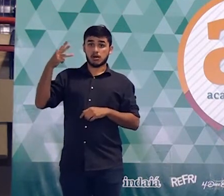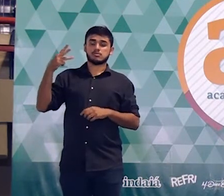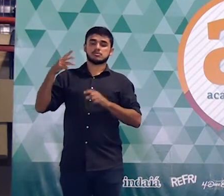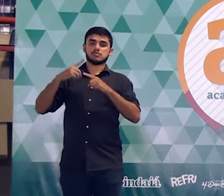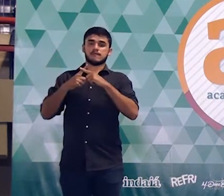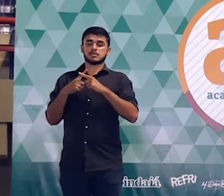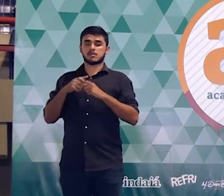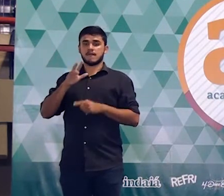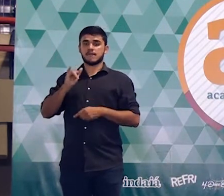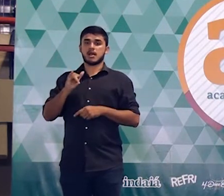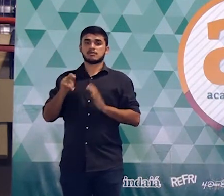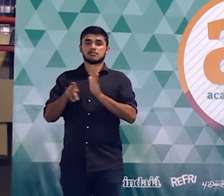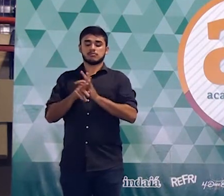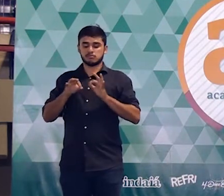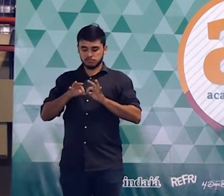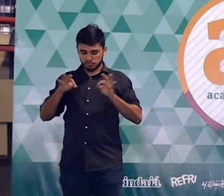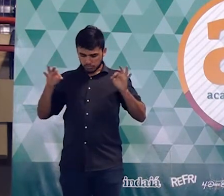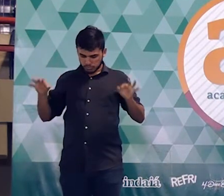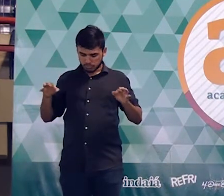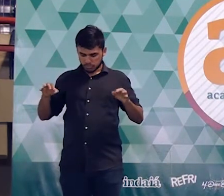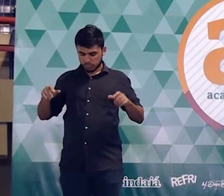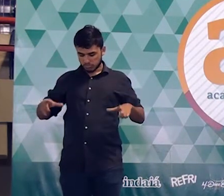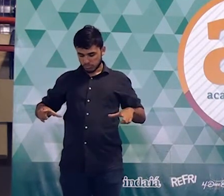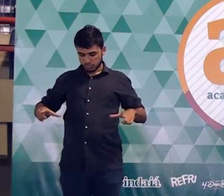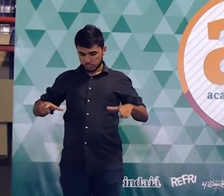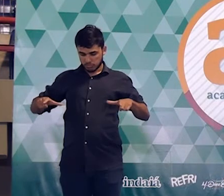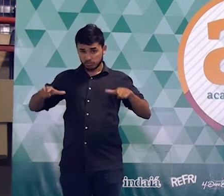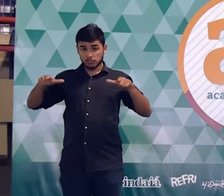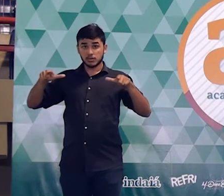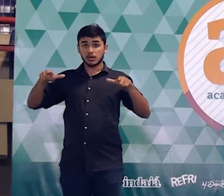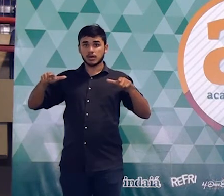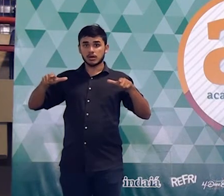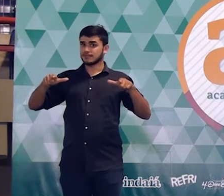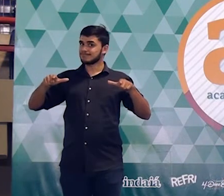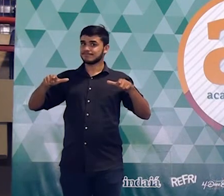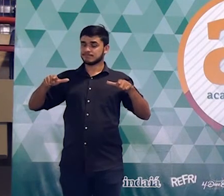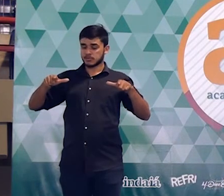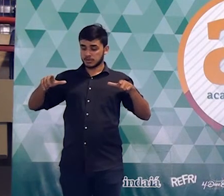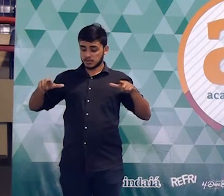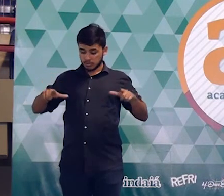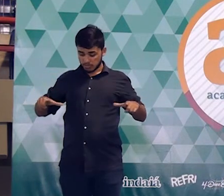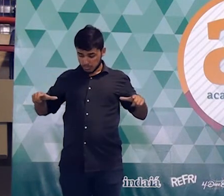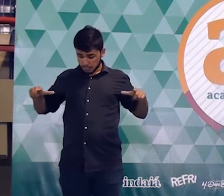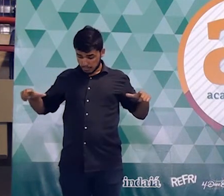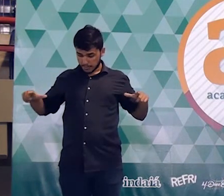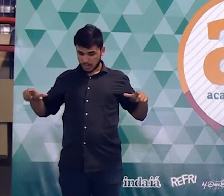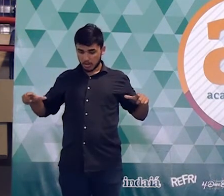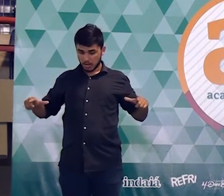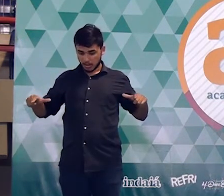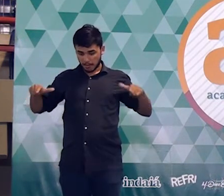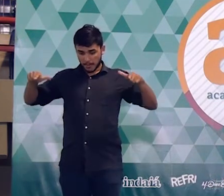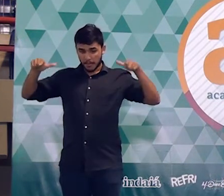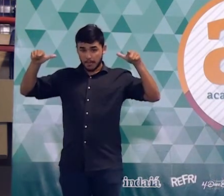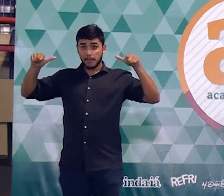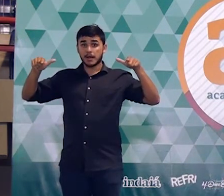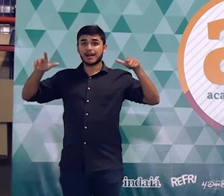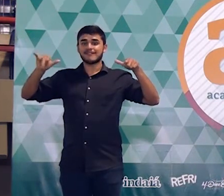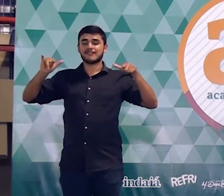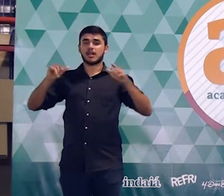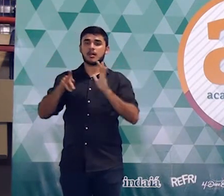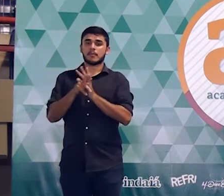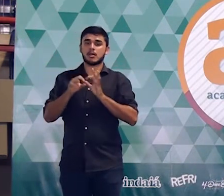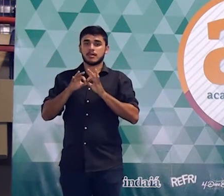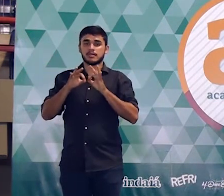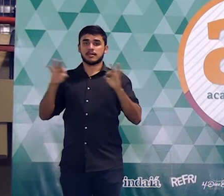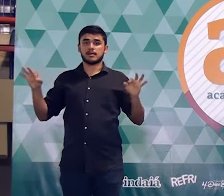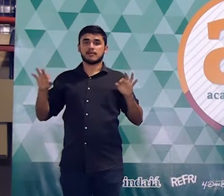lado, o que vai acontecer com a quantidade de peças? Vai diminuir, porque eu quero cobrir exatamente a mesma área. A pergunta da questão